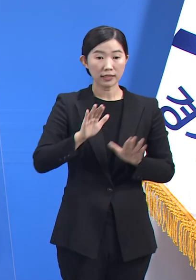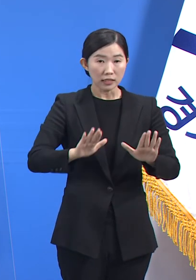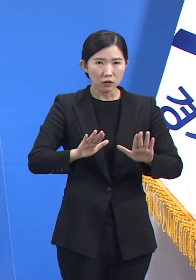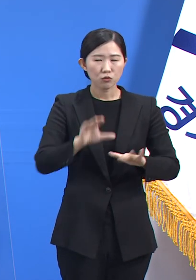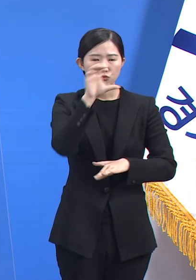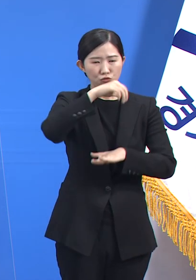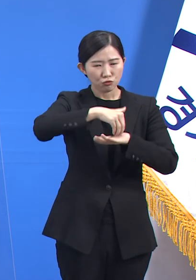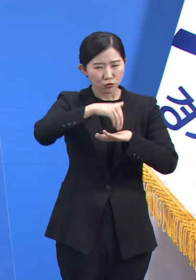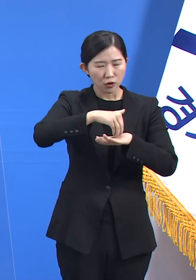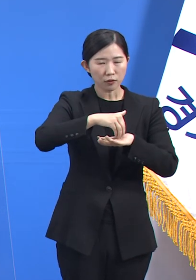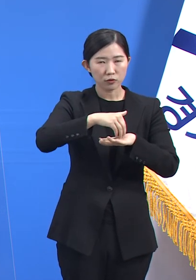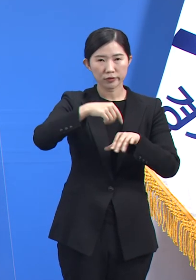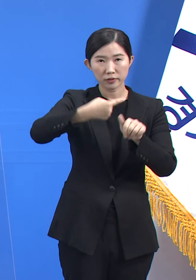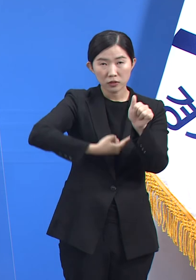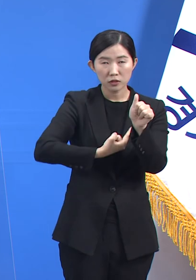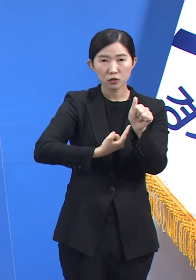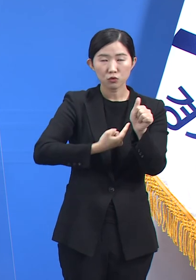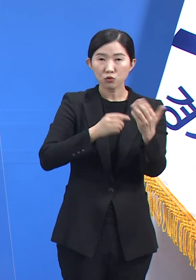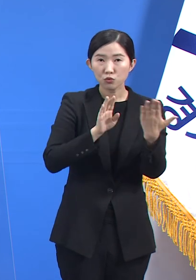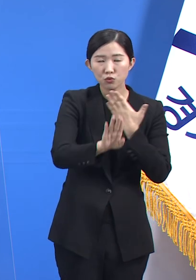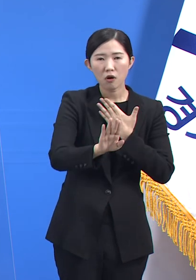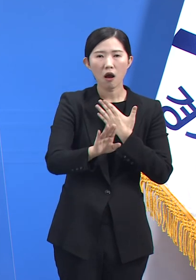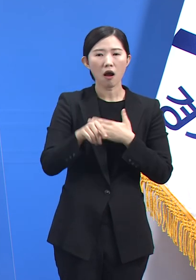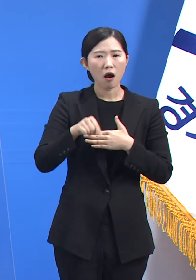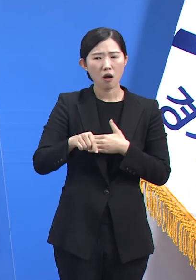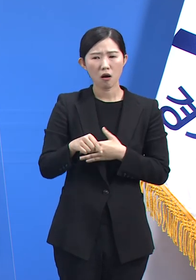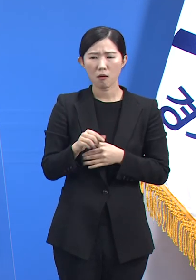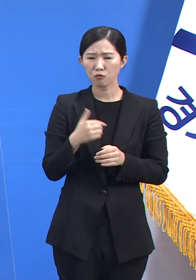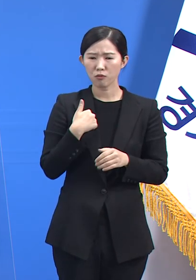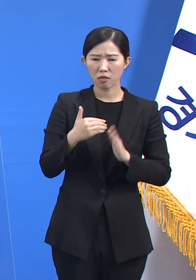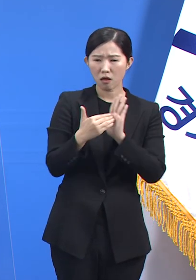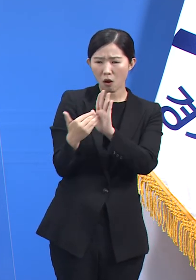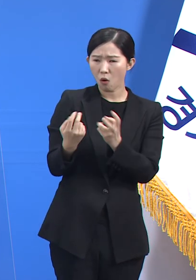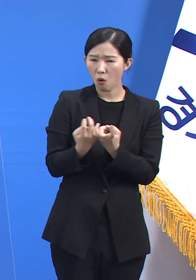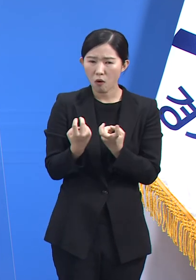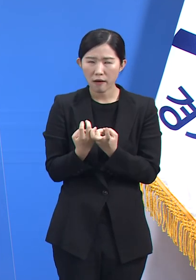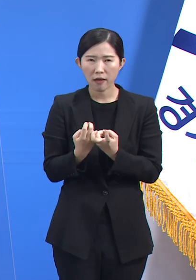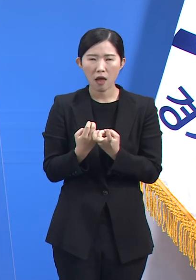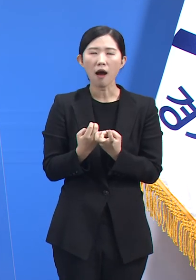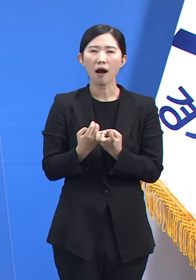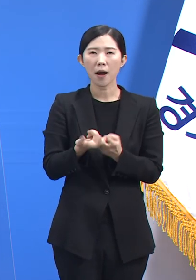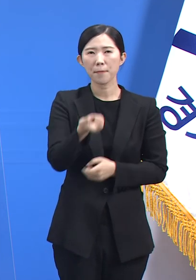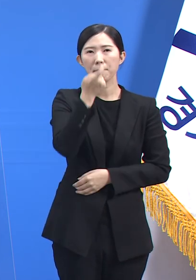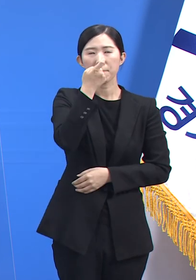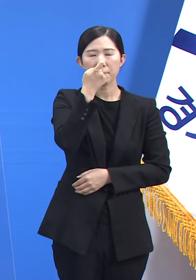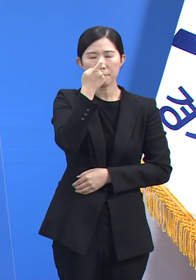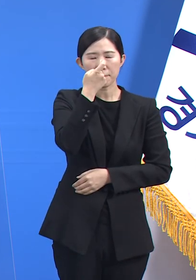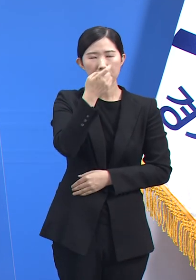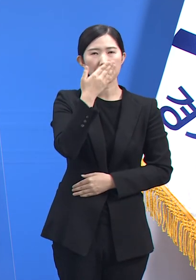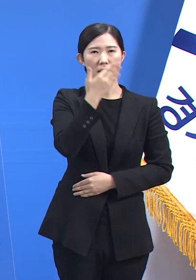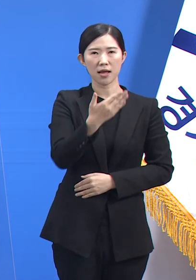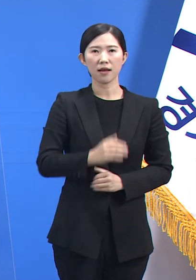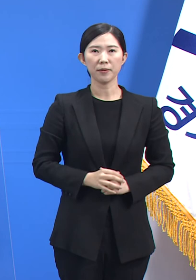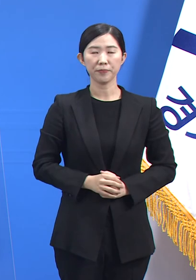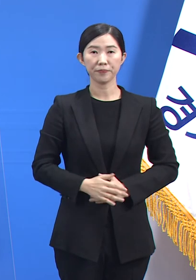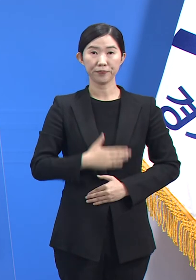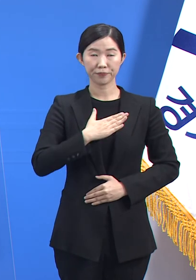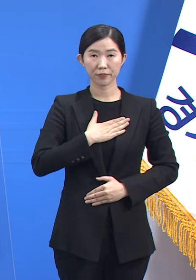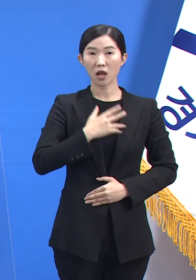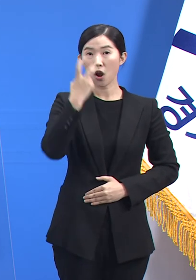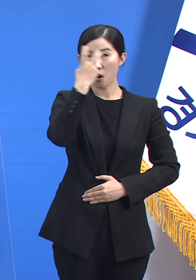자연스럽게 원리를 습득할 수 있도록 프로그램을 구성하였습니다. 우리는 진단검사,